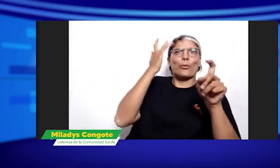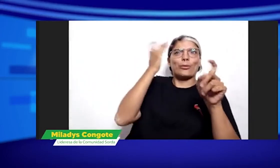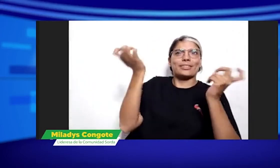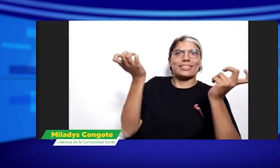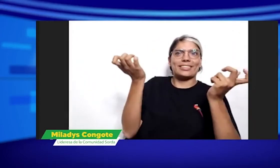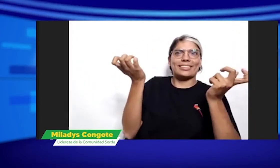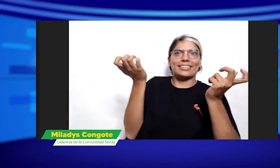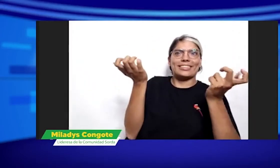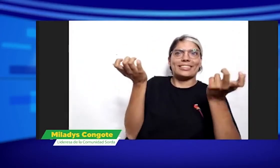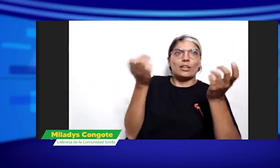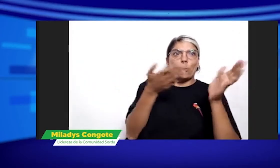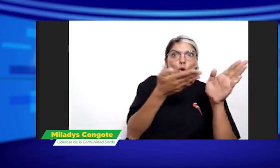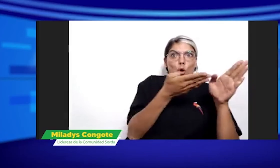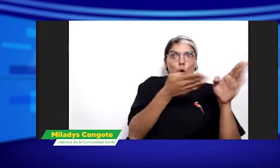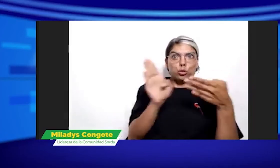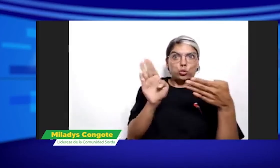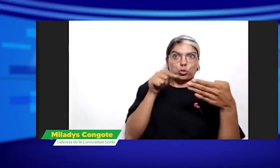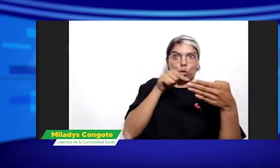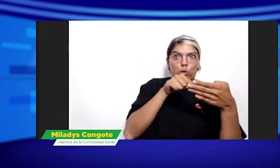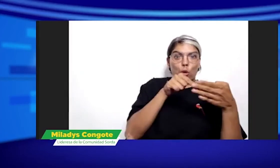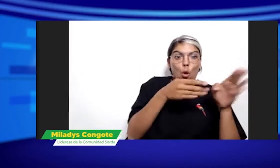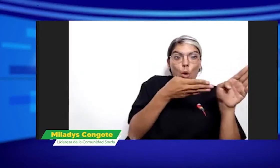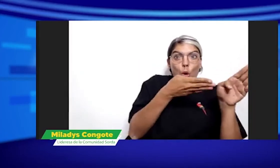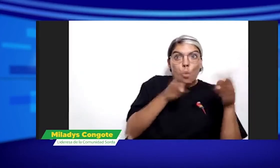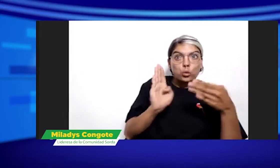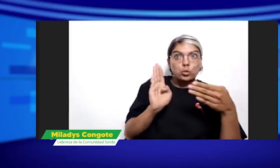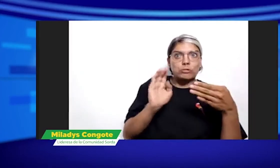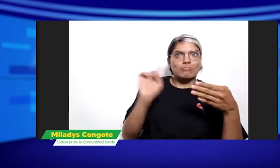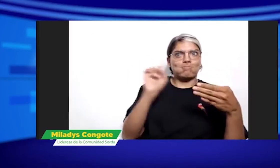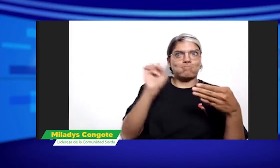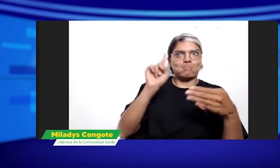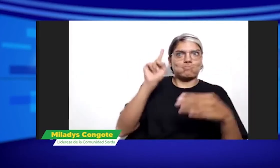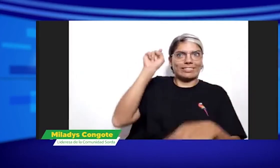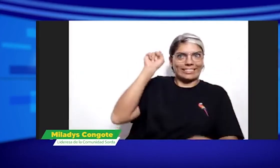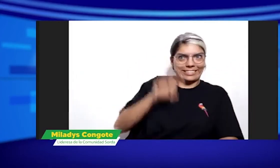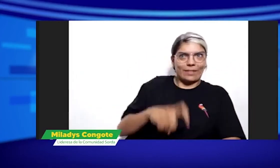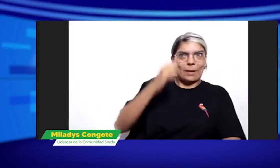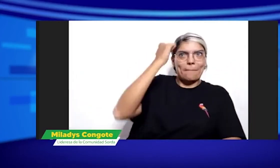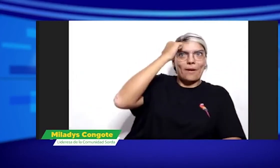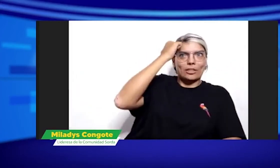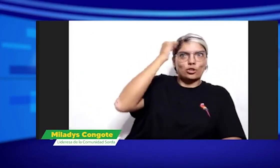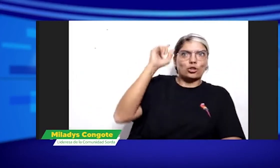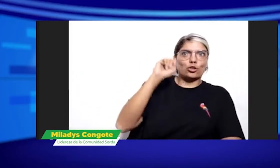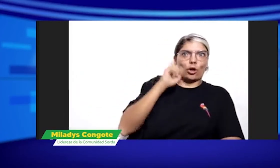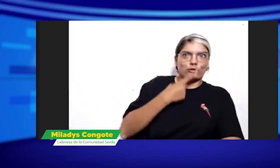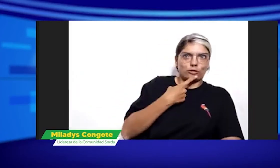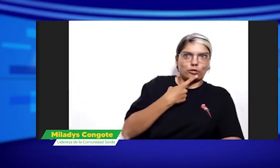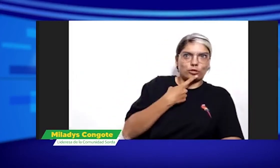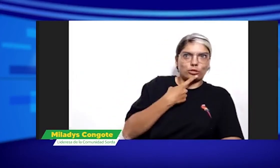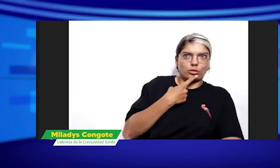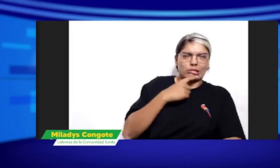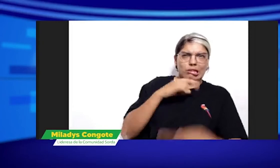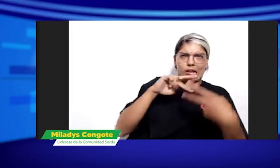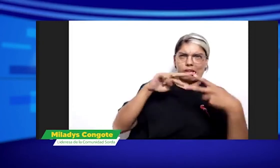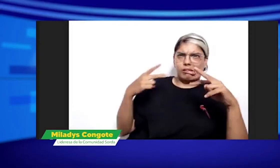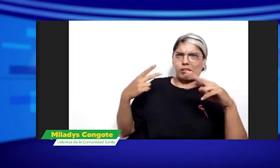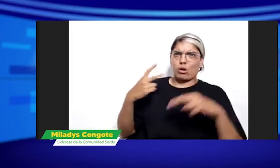esta pregunta la hago porque los cursos de lengua de señas deben ser dictados